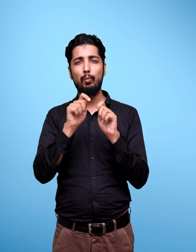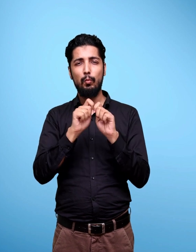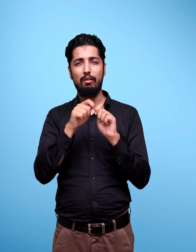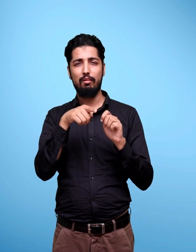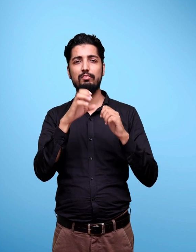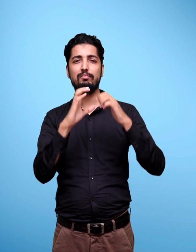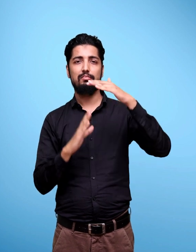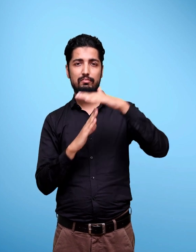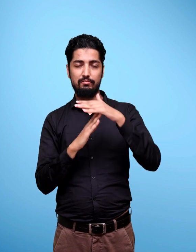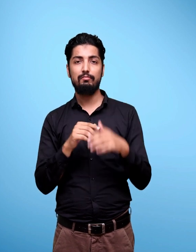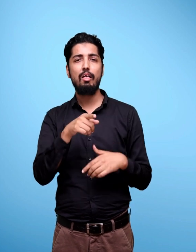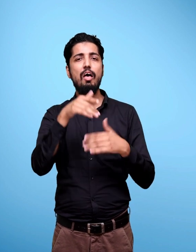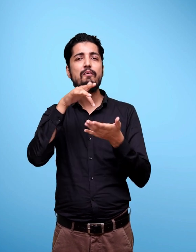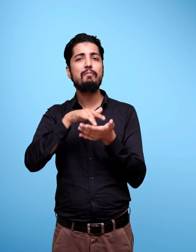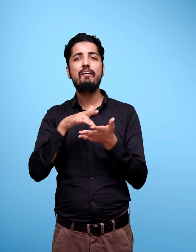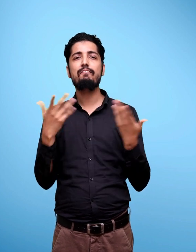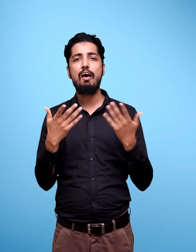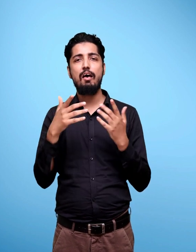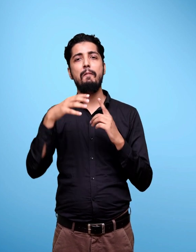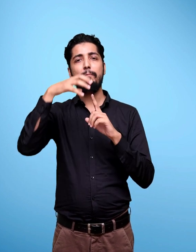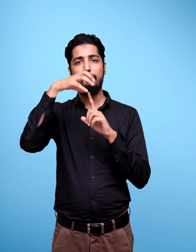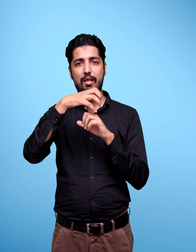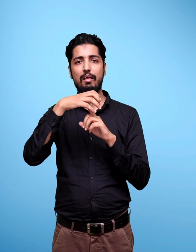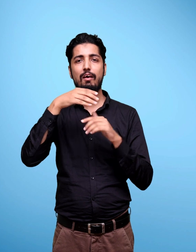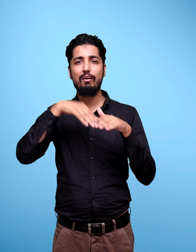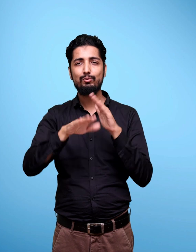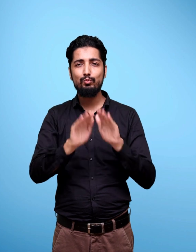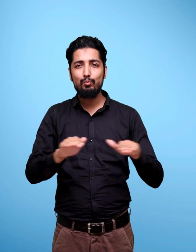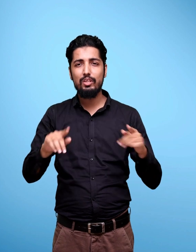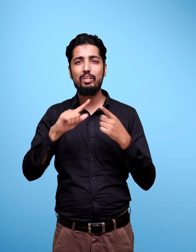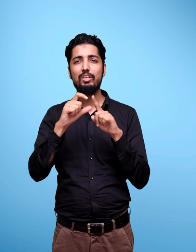Department of Elementary Education, NCERT.